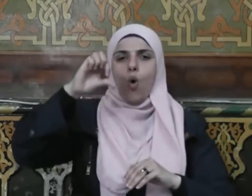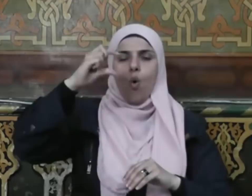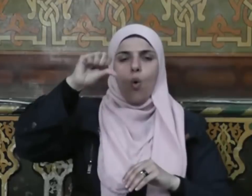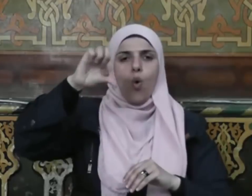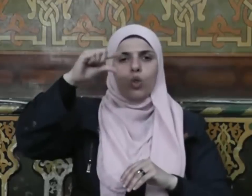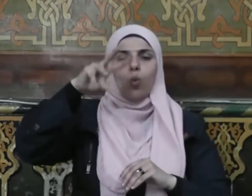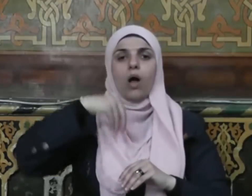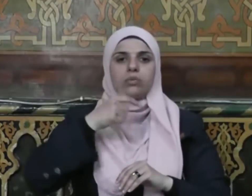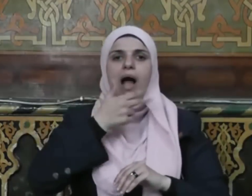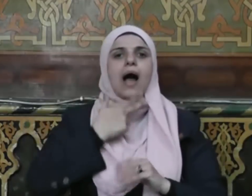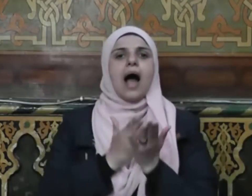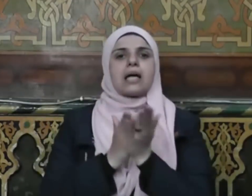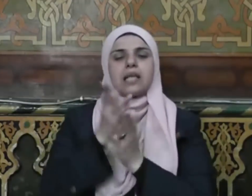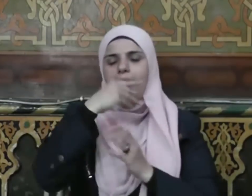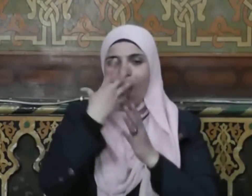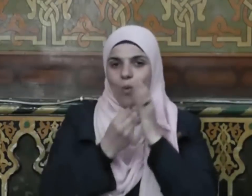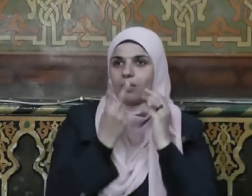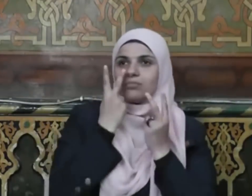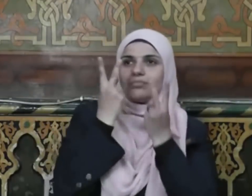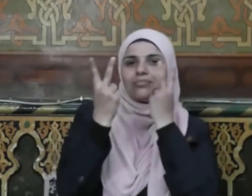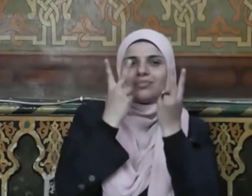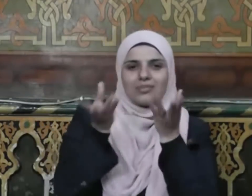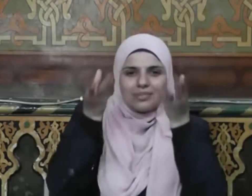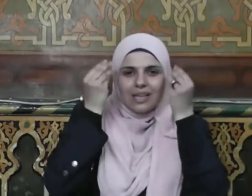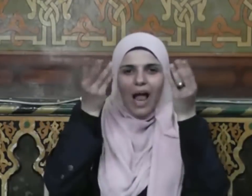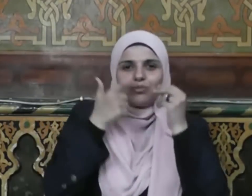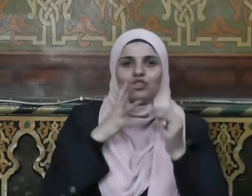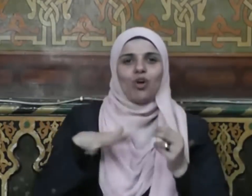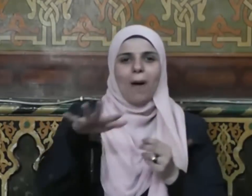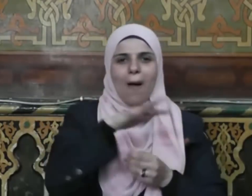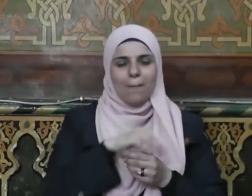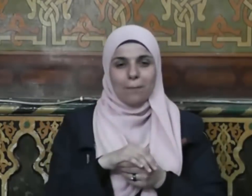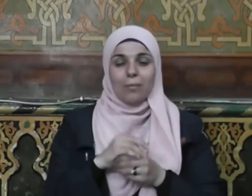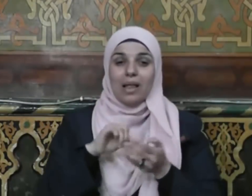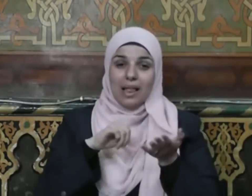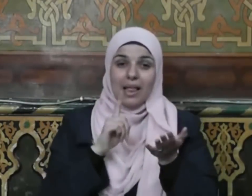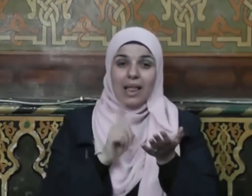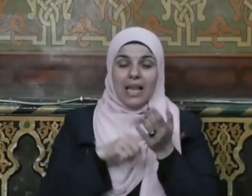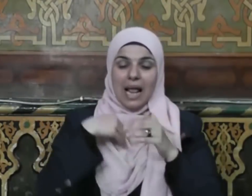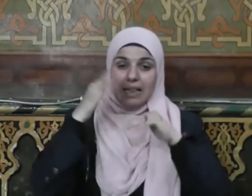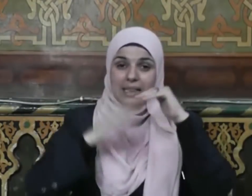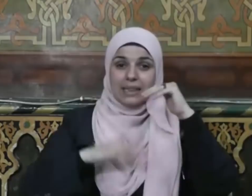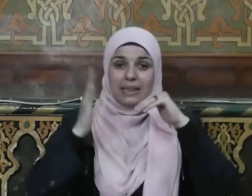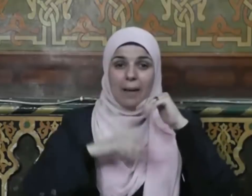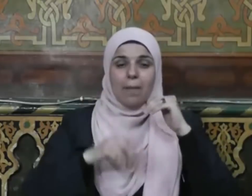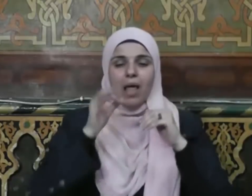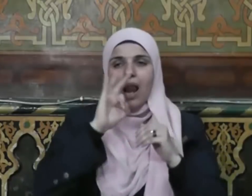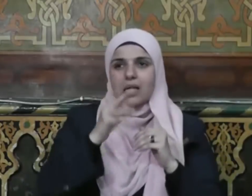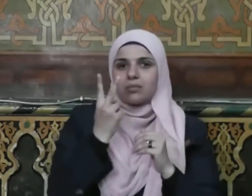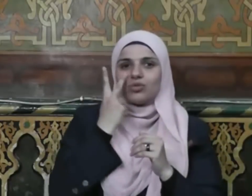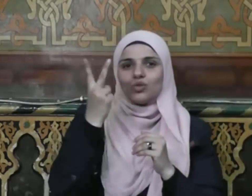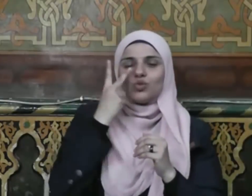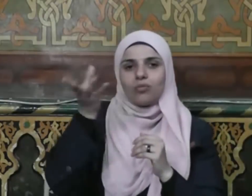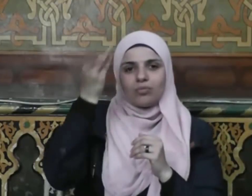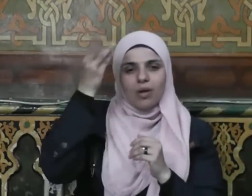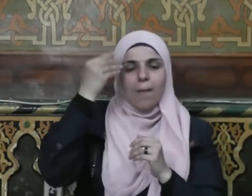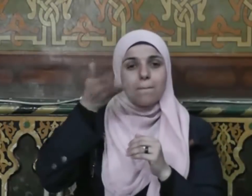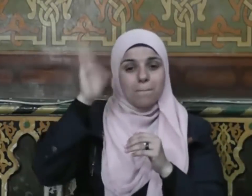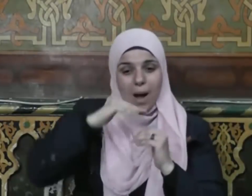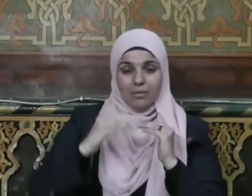التي لا غنى لأبنائنا وشبابنا عنها فإن للتربية بالقدوة أثرا